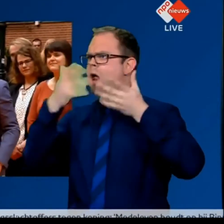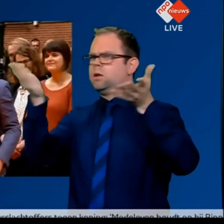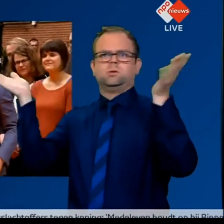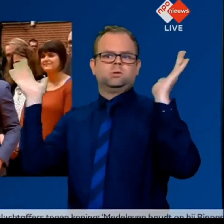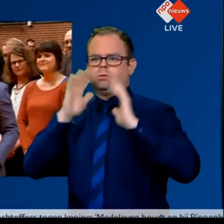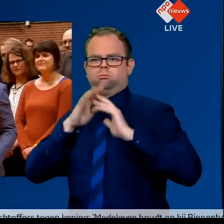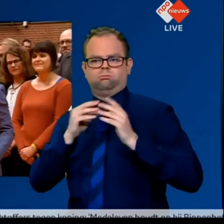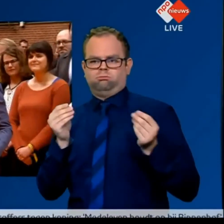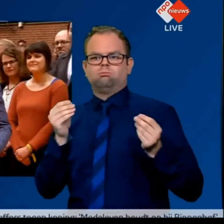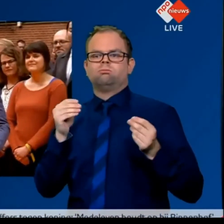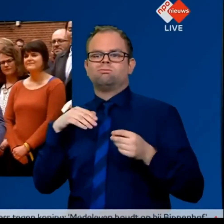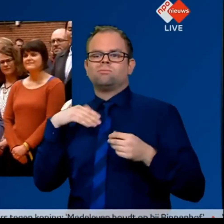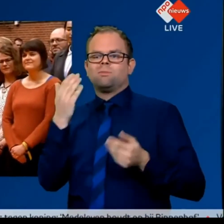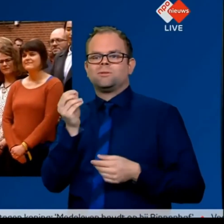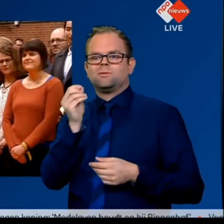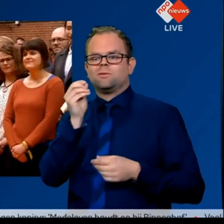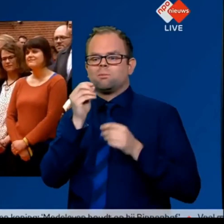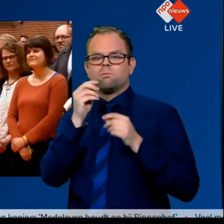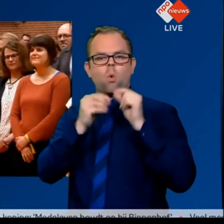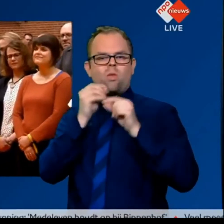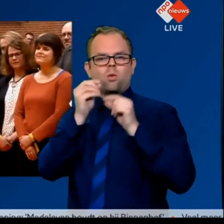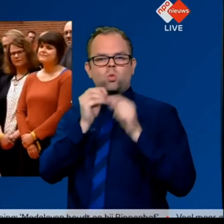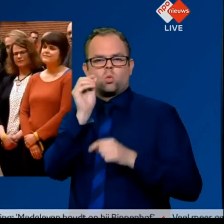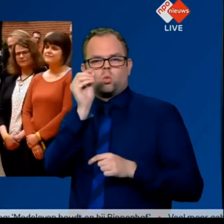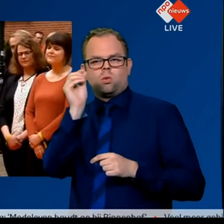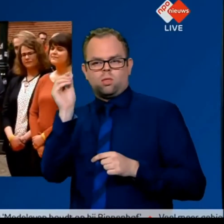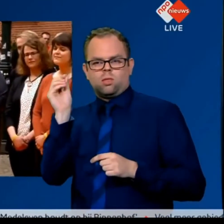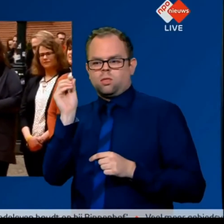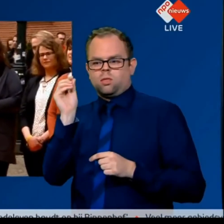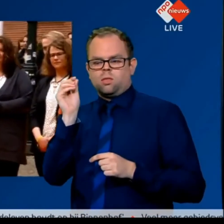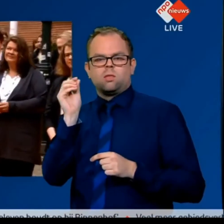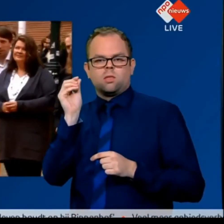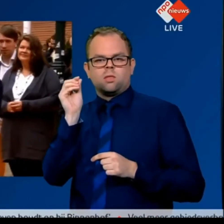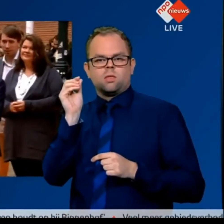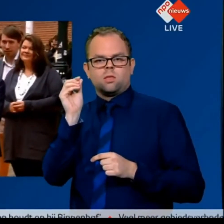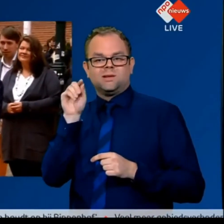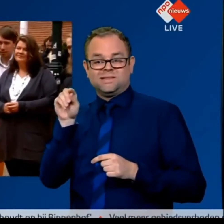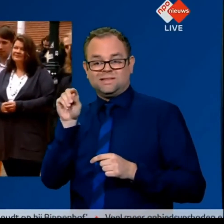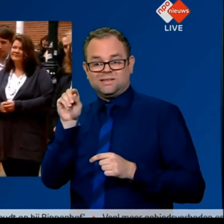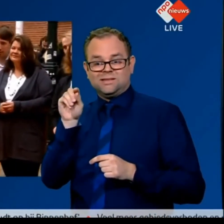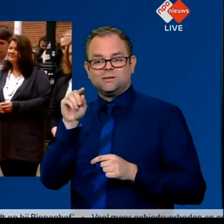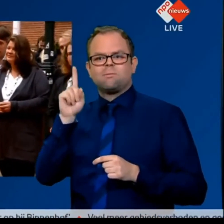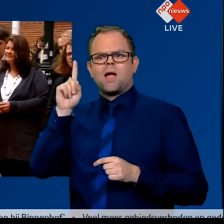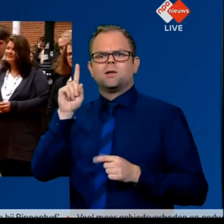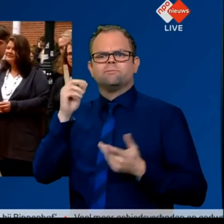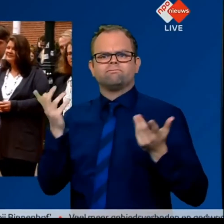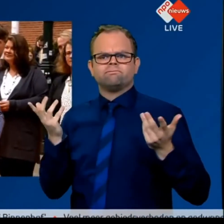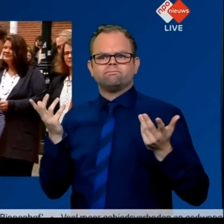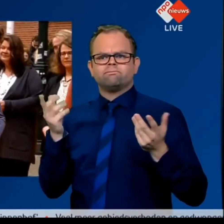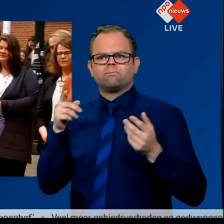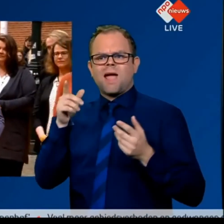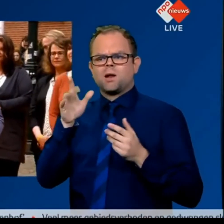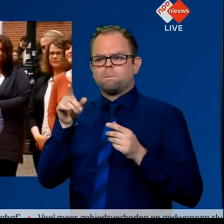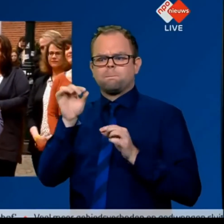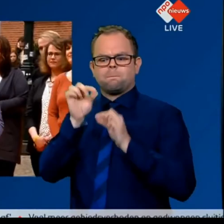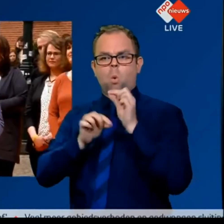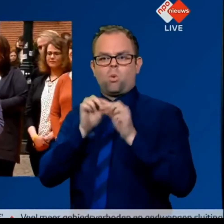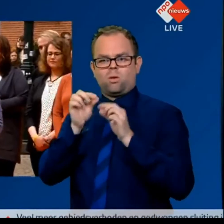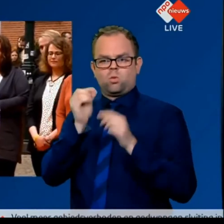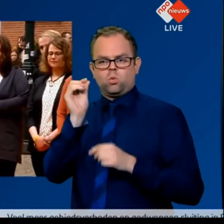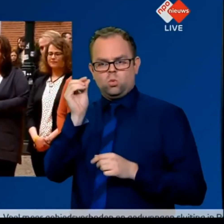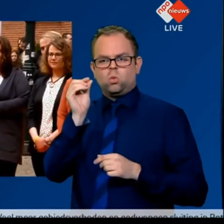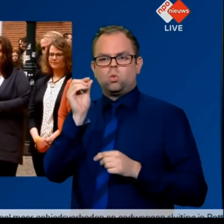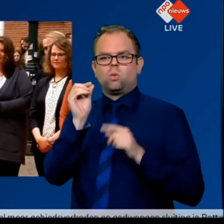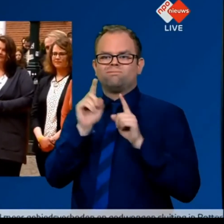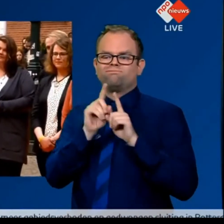En wat moeten we zich daarbij voorstellen? Eigenlijk zijn moleculen een soort legoblokjes, die kennen we natuurlijk allemaal, maar dan ontzettend